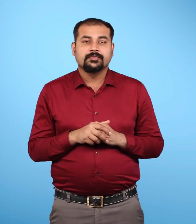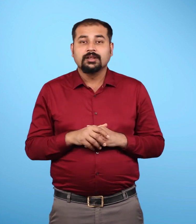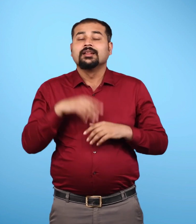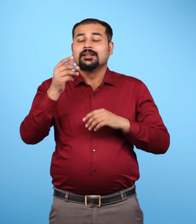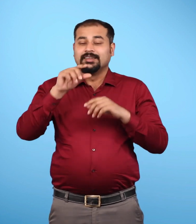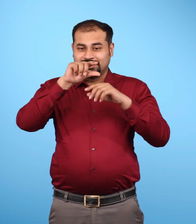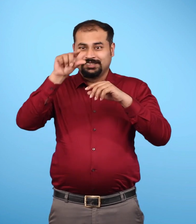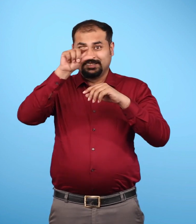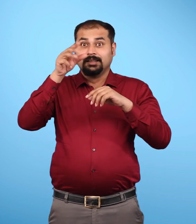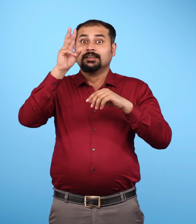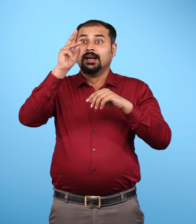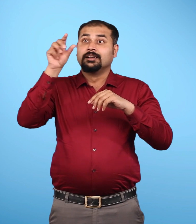मध्य मंडल